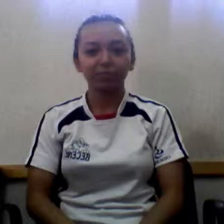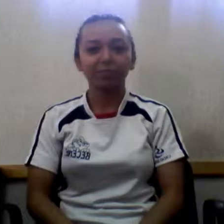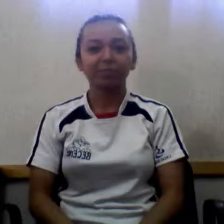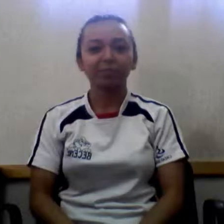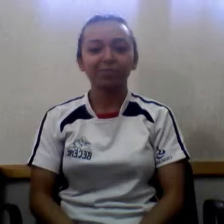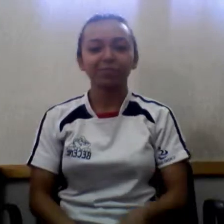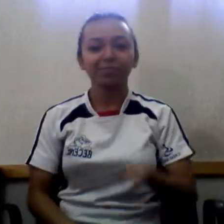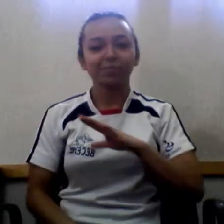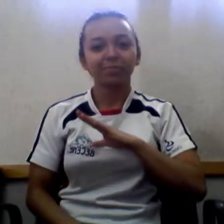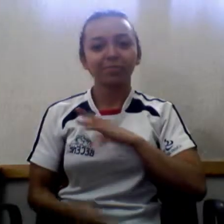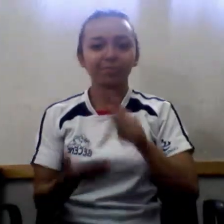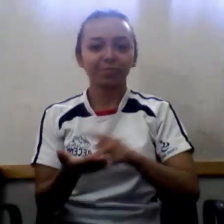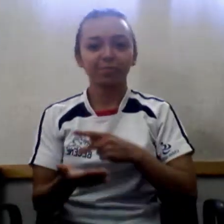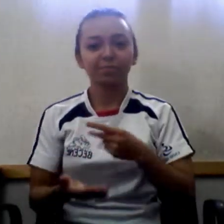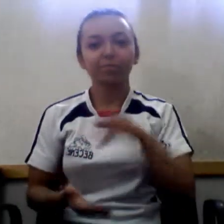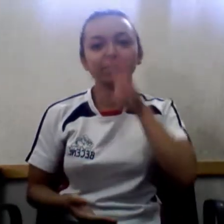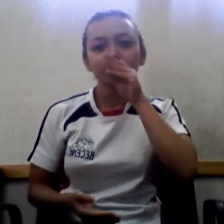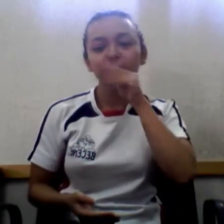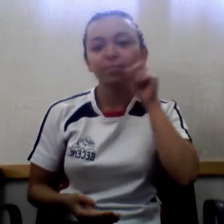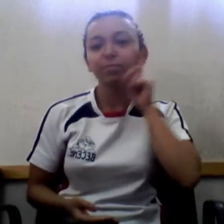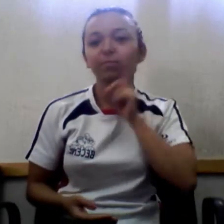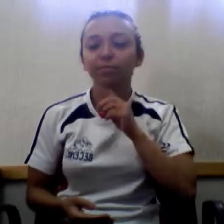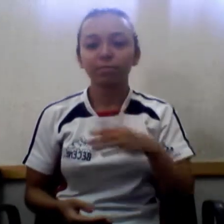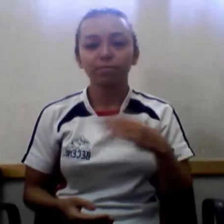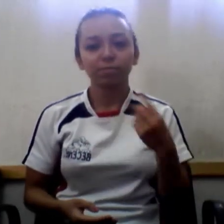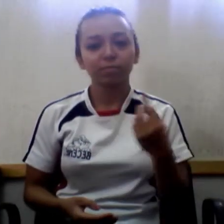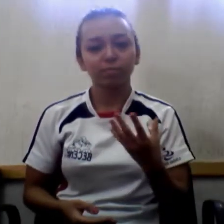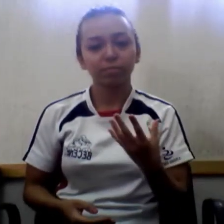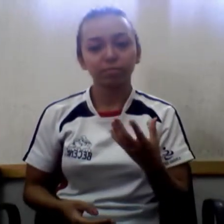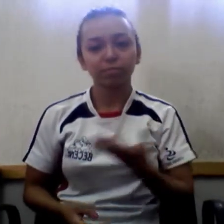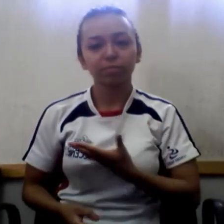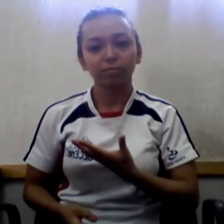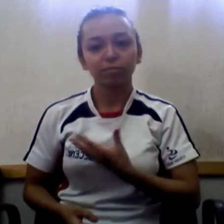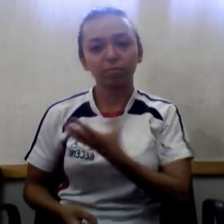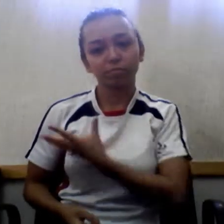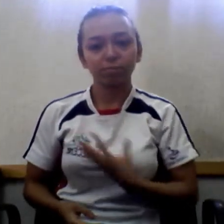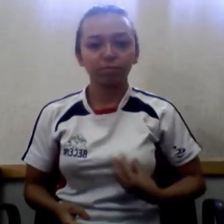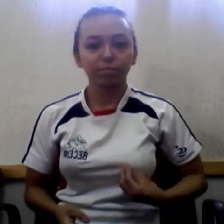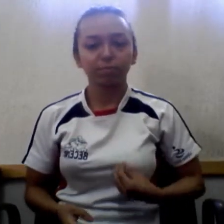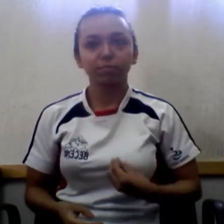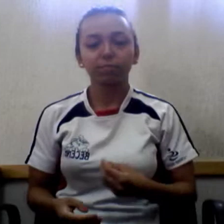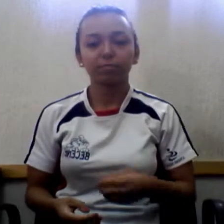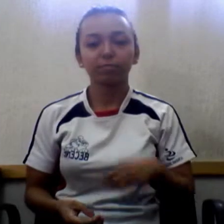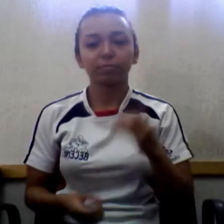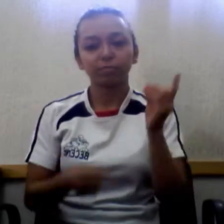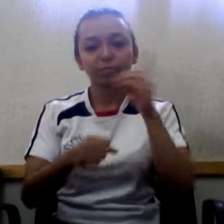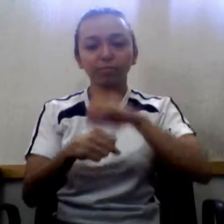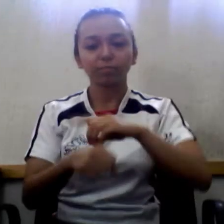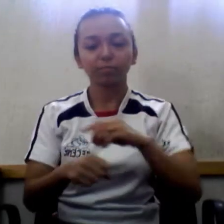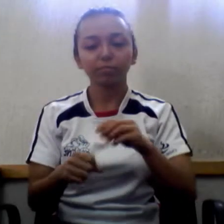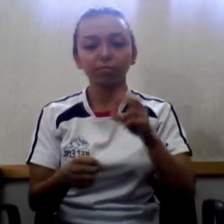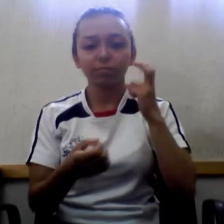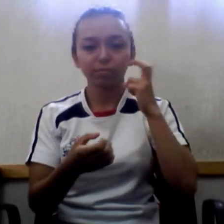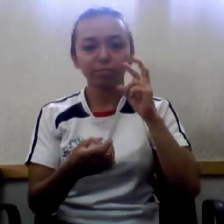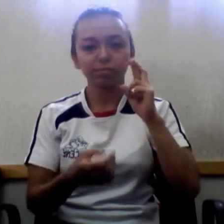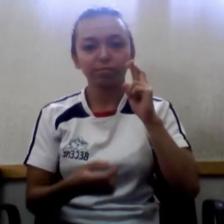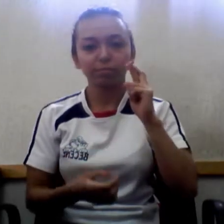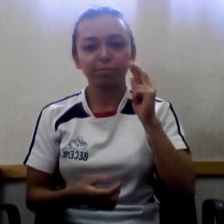Había una vez una pata que tuvo hilo. Un día se rompieron los huevos